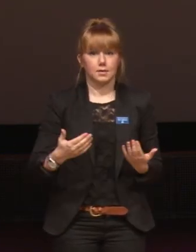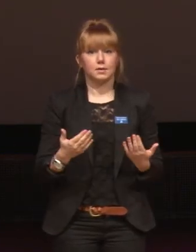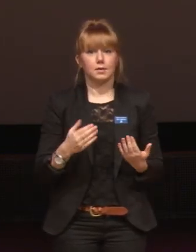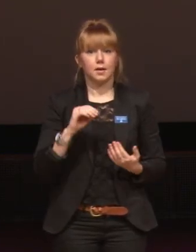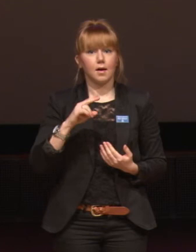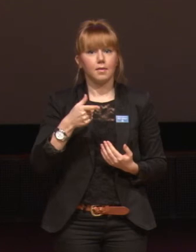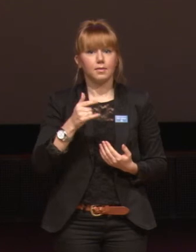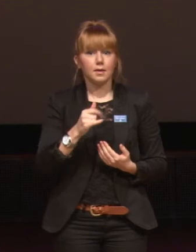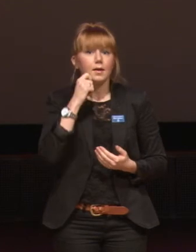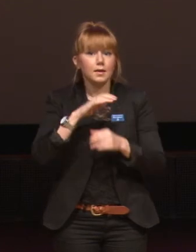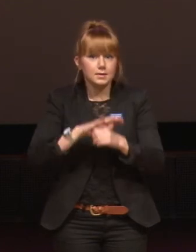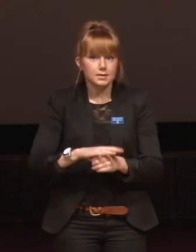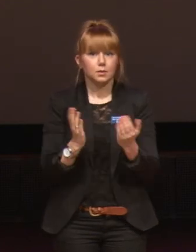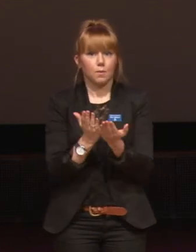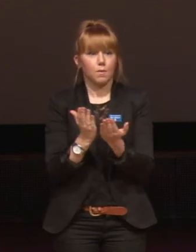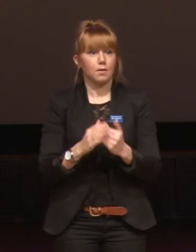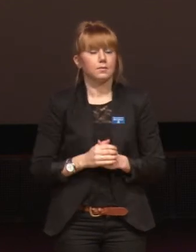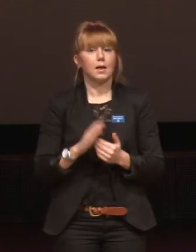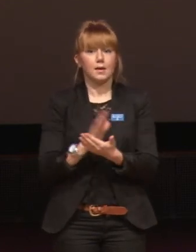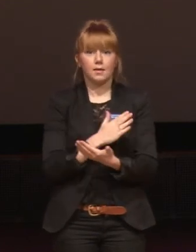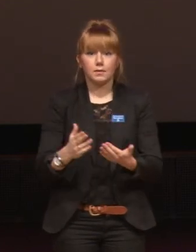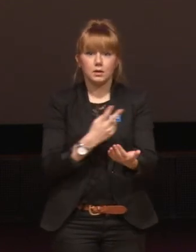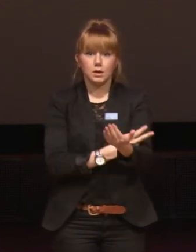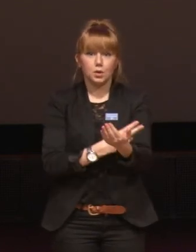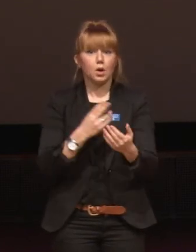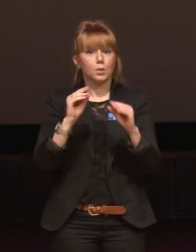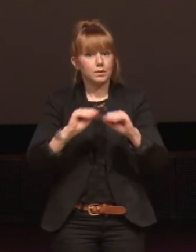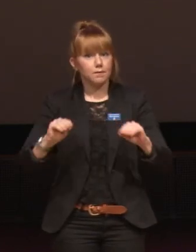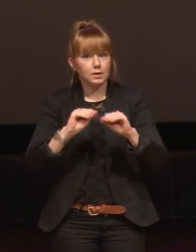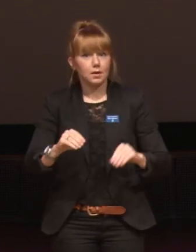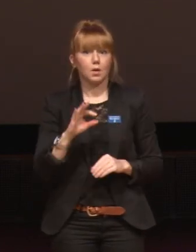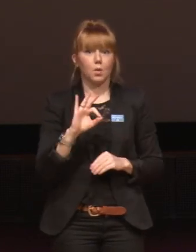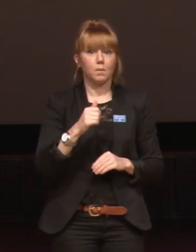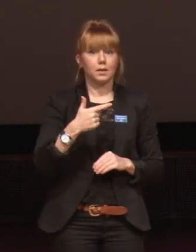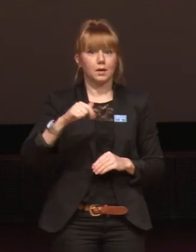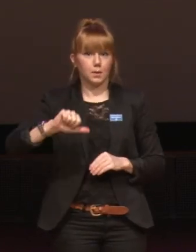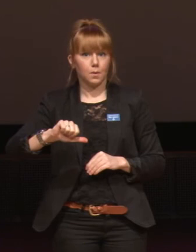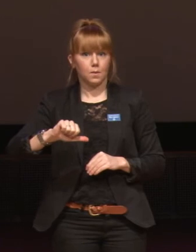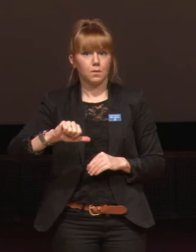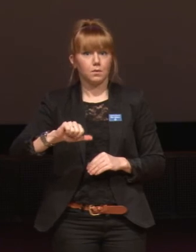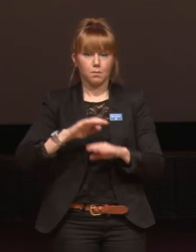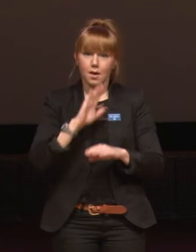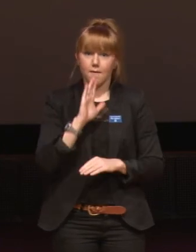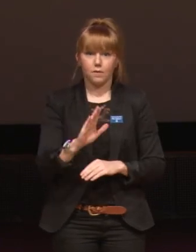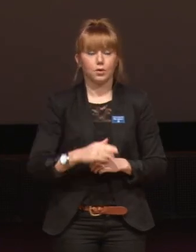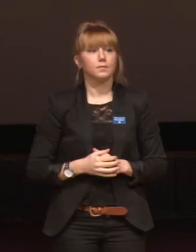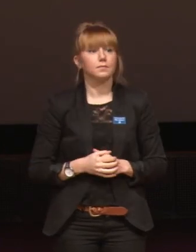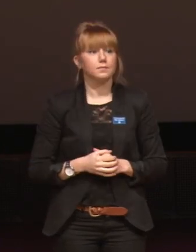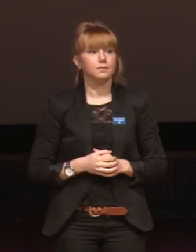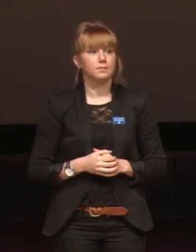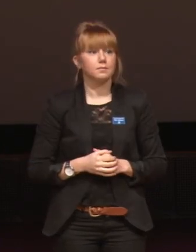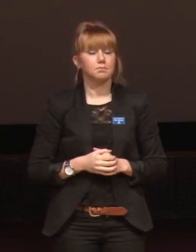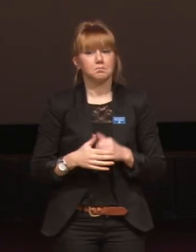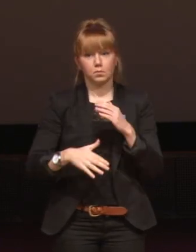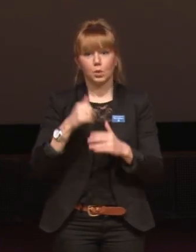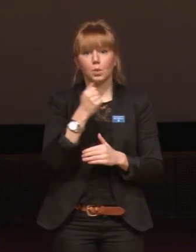antirasistisk skola, rättvis, sexualundervisning och hbtq är på blodigt allvar. För att